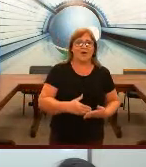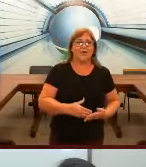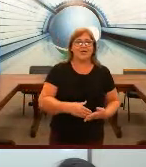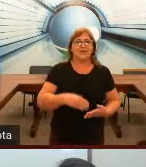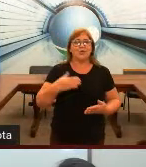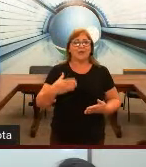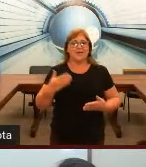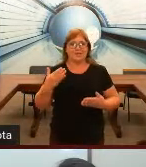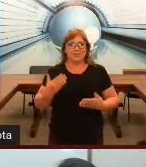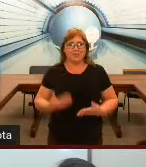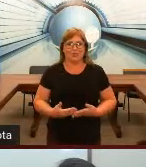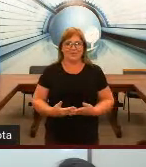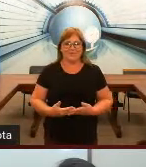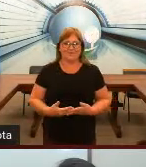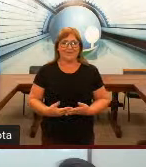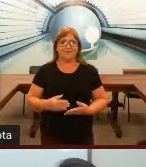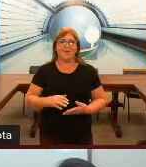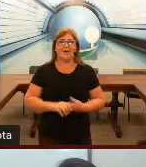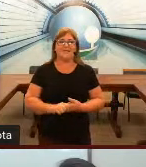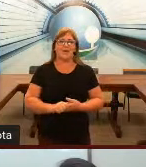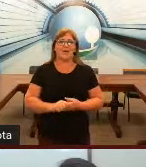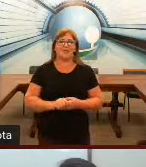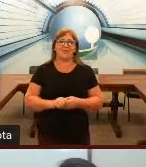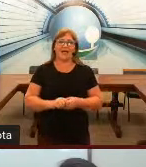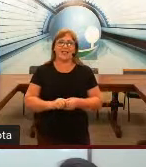da Educação Surda. Vamos passar ao próximo slide?